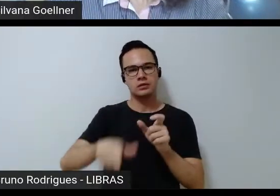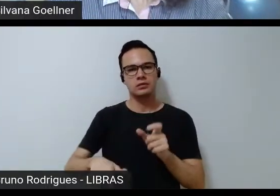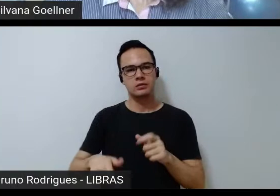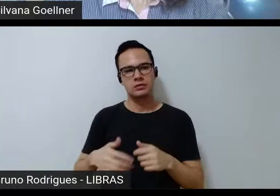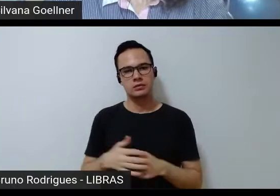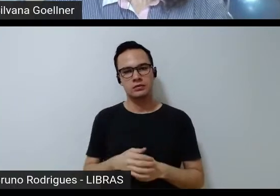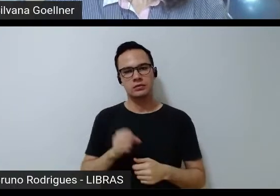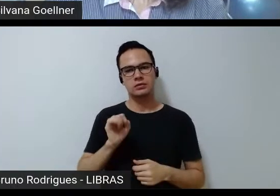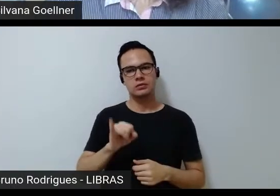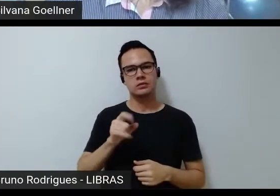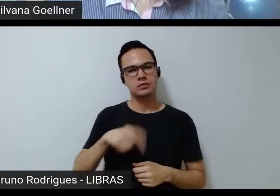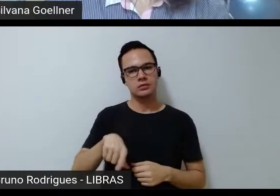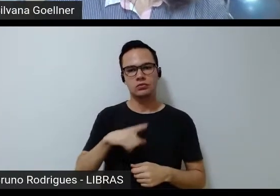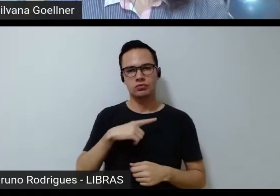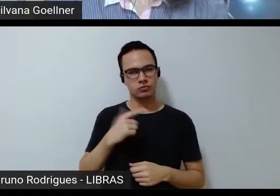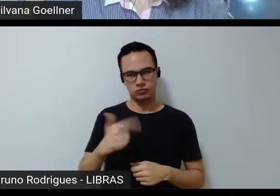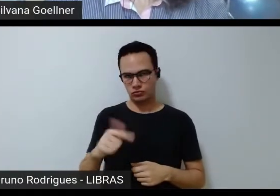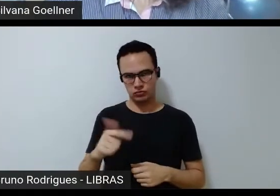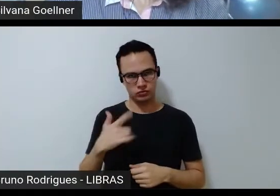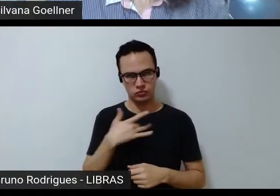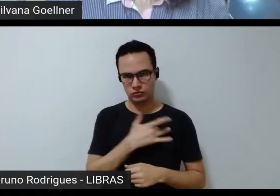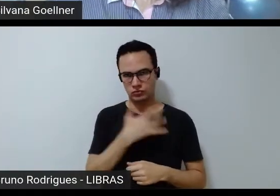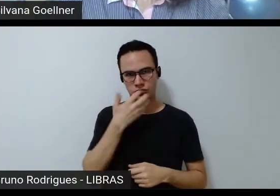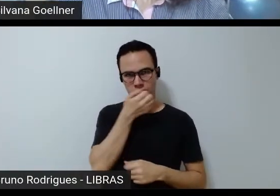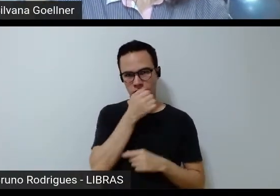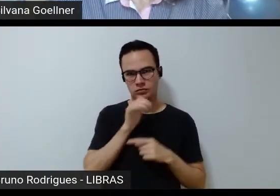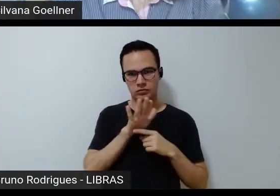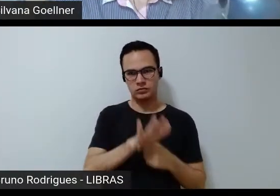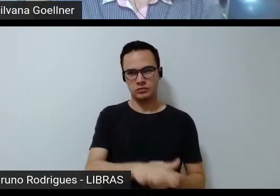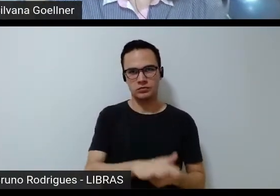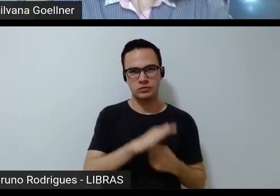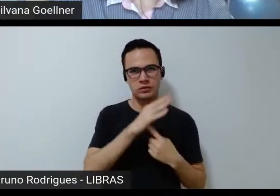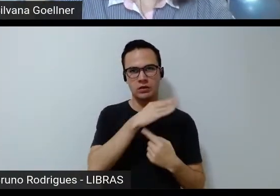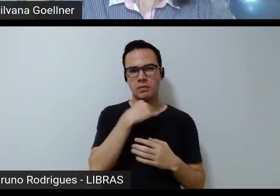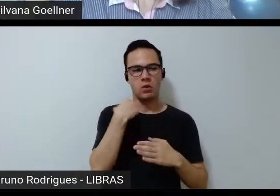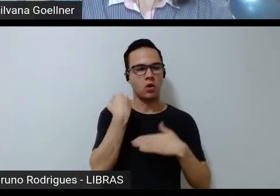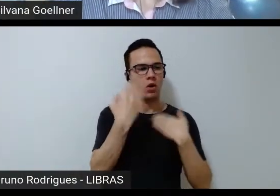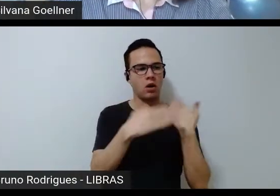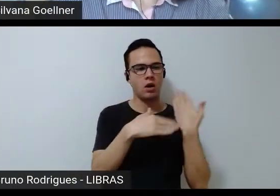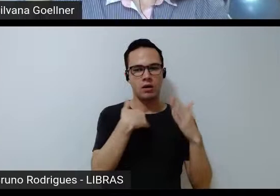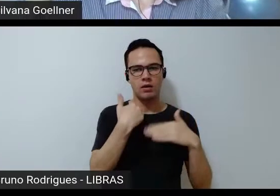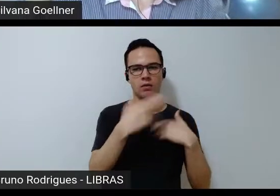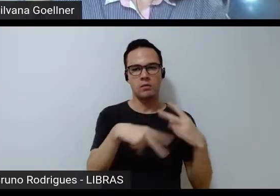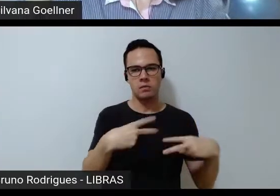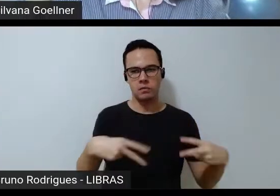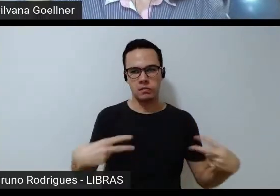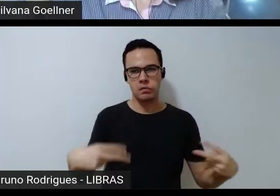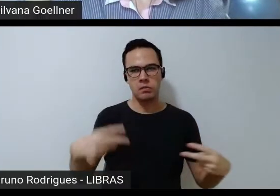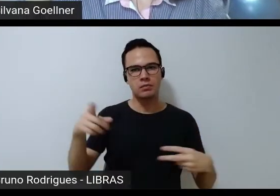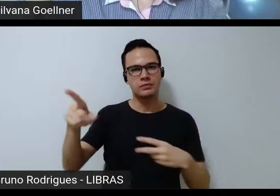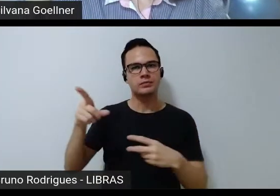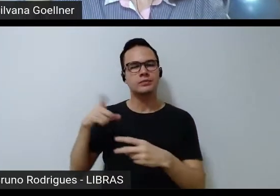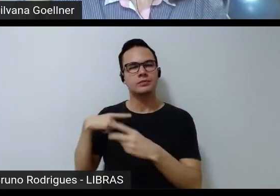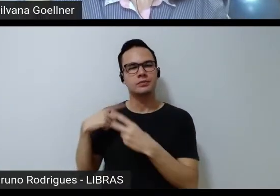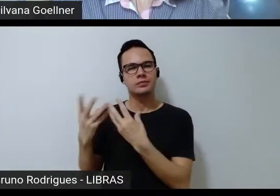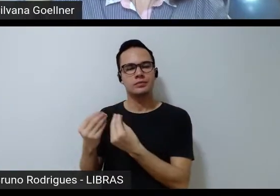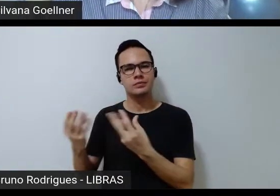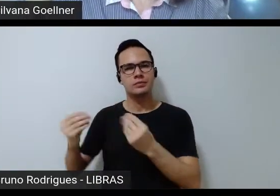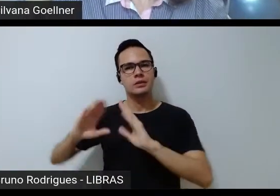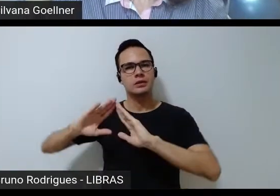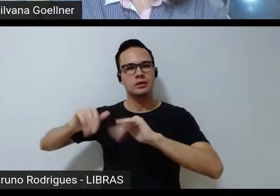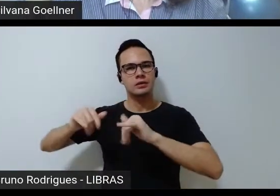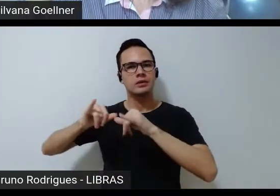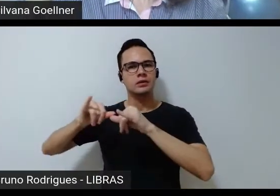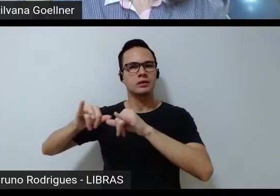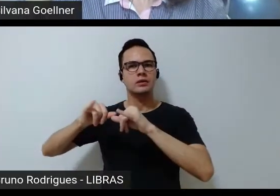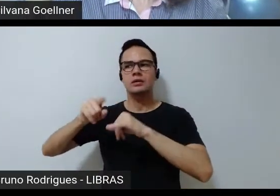se a gente não tem política de saúde para salvar esse povo da morte e olha que o mercado está aí pedindo para abrir as portas